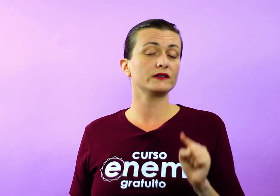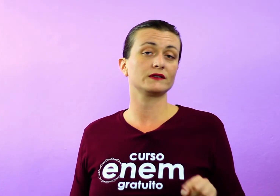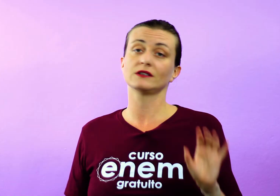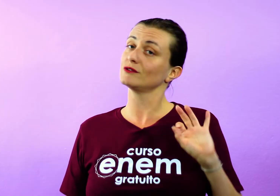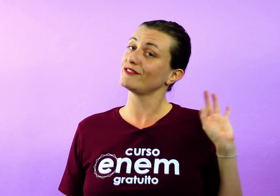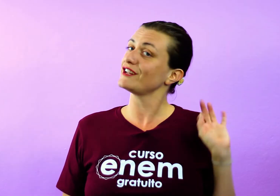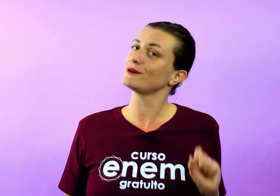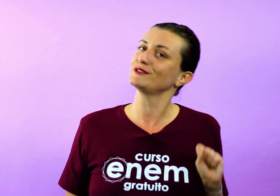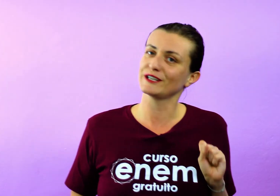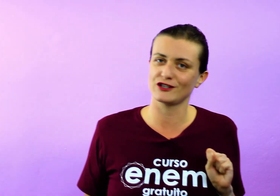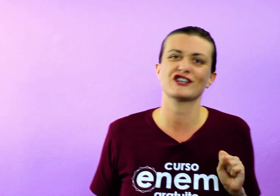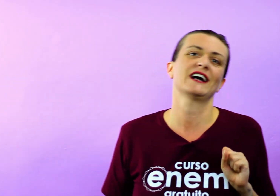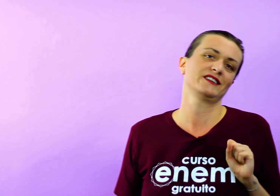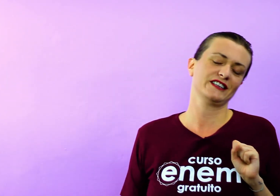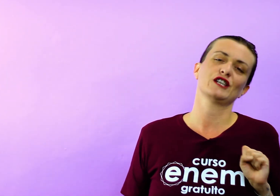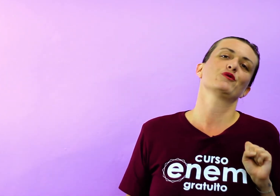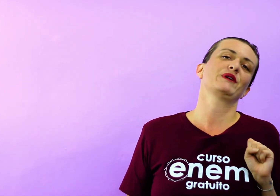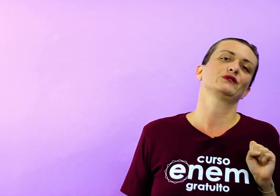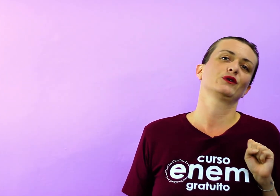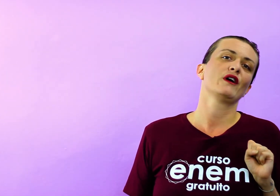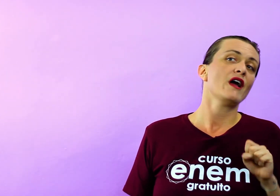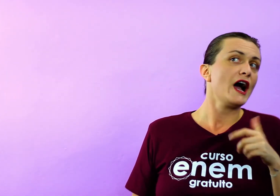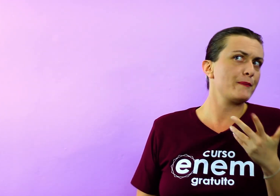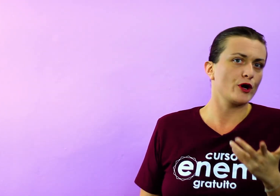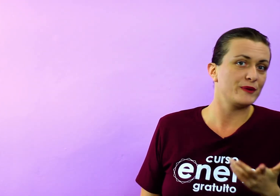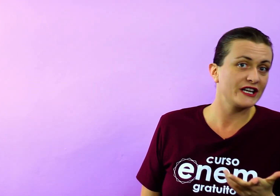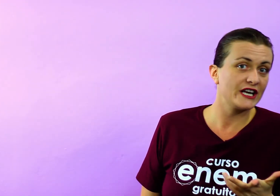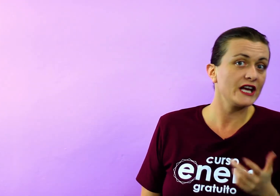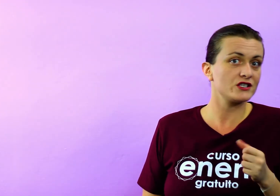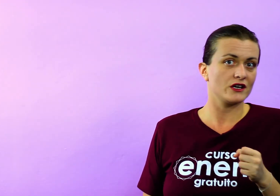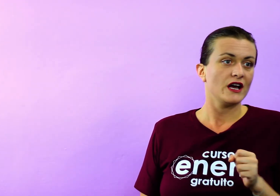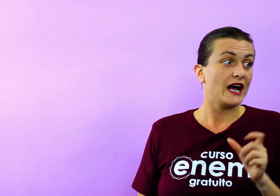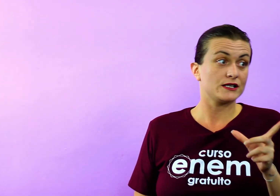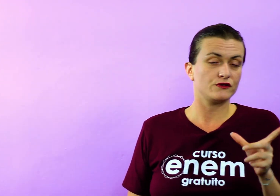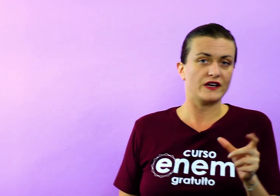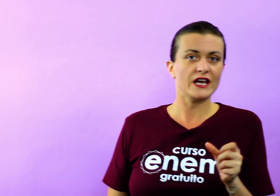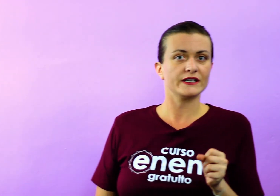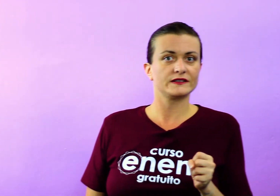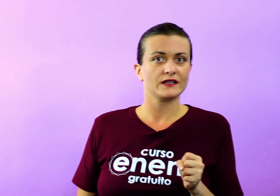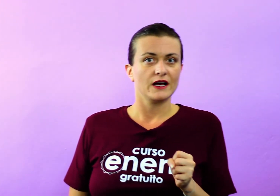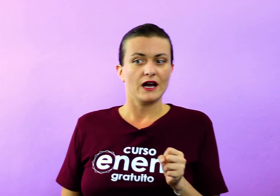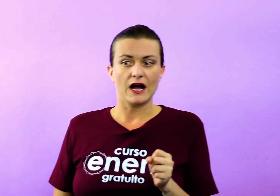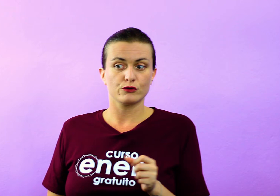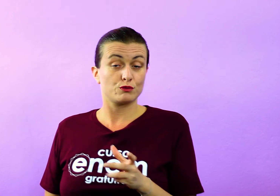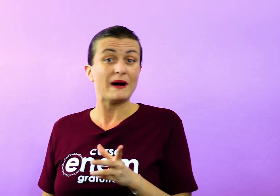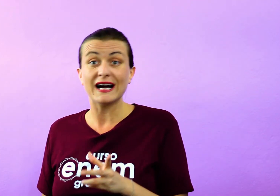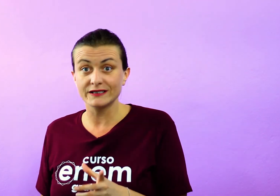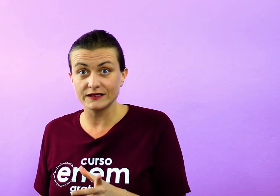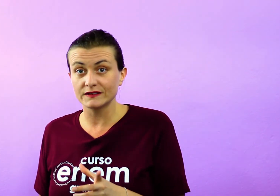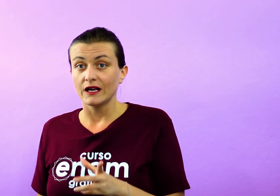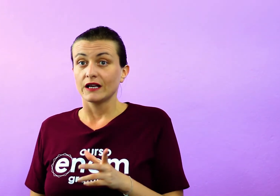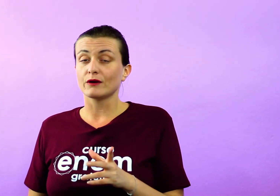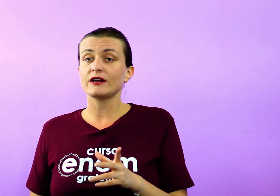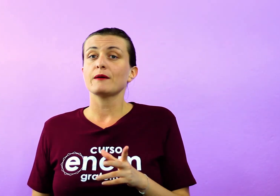e coisas que não deveriam ser criticadas naquele momento. A própria igreja, as freiras, aos padres. Então ele